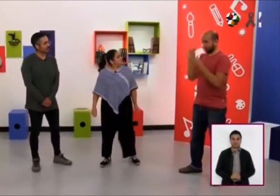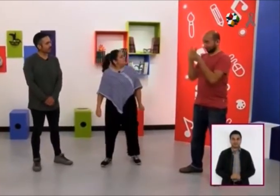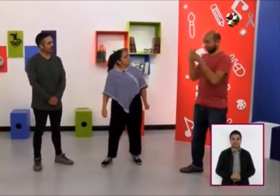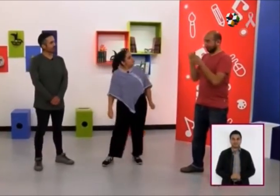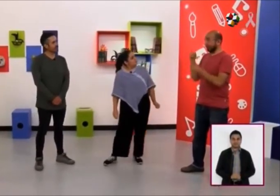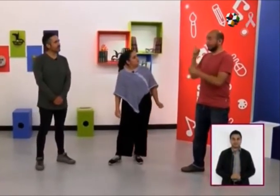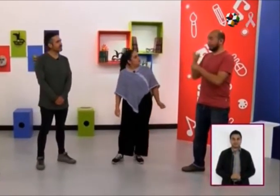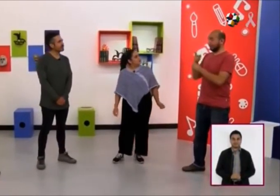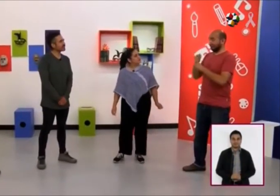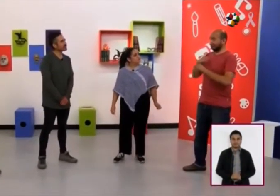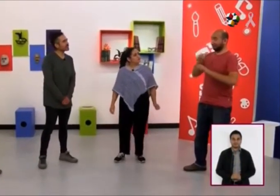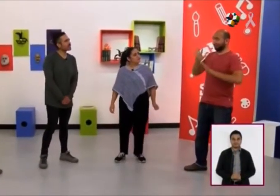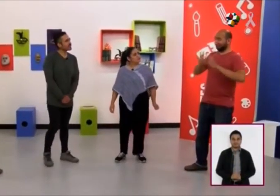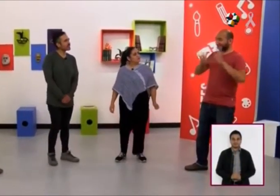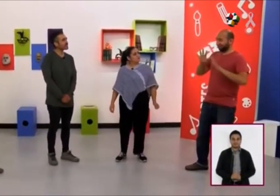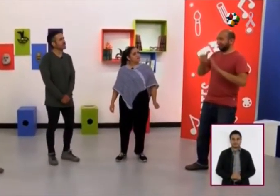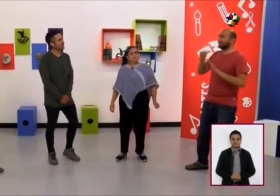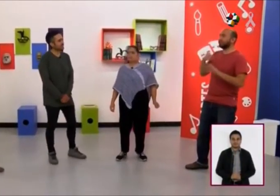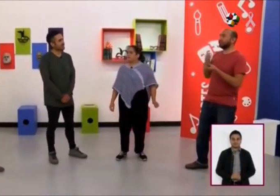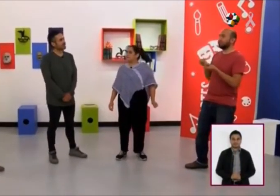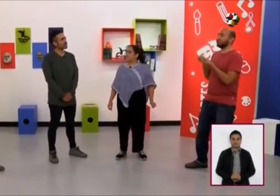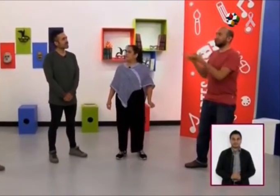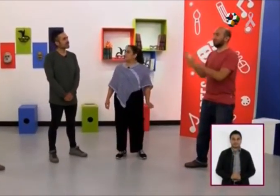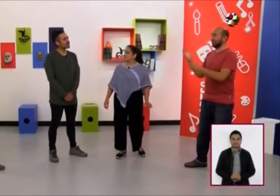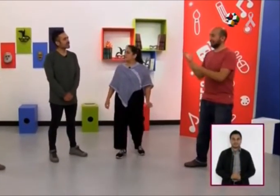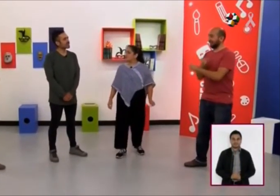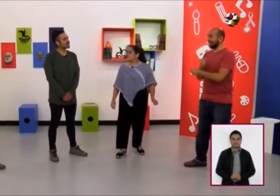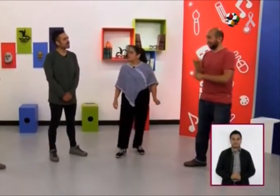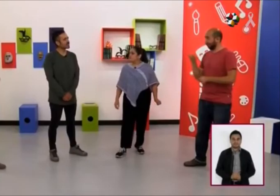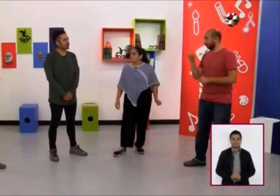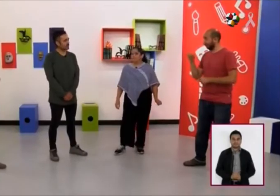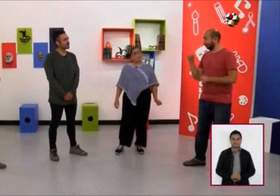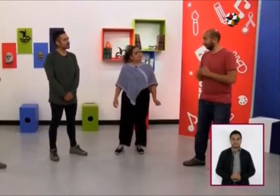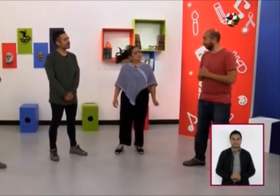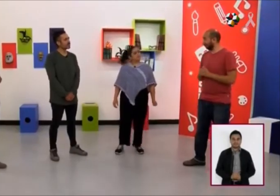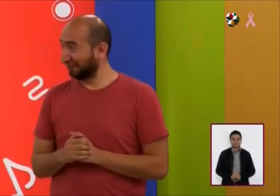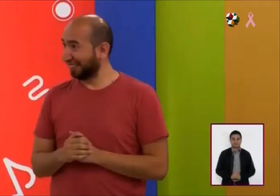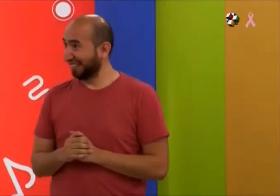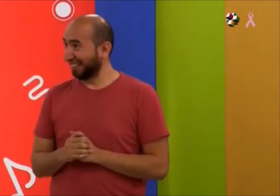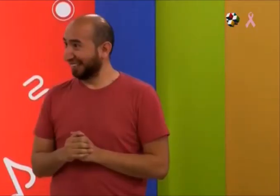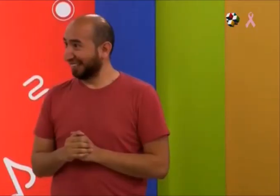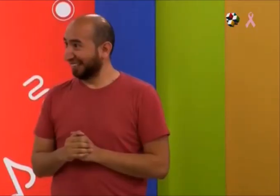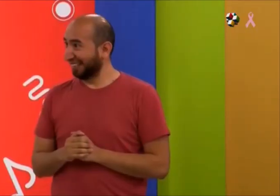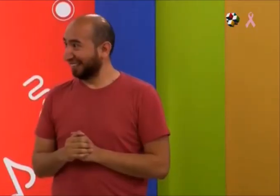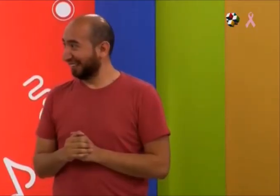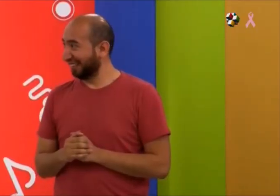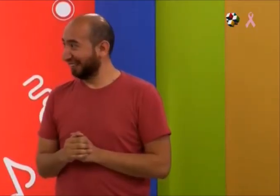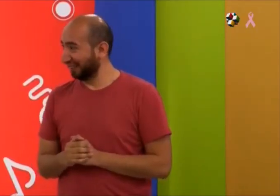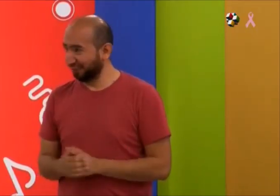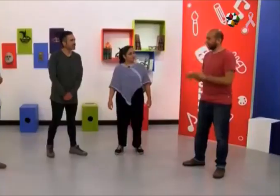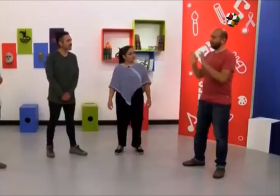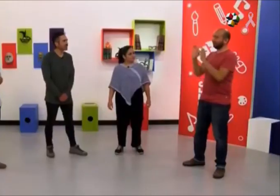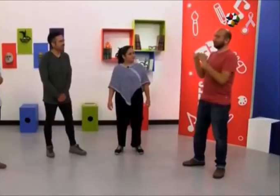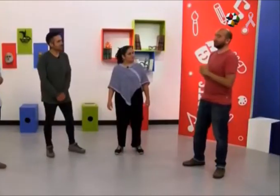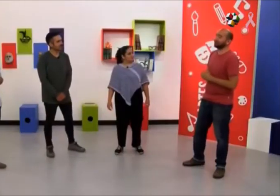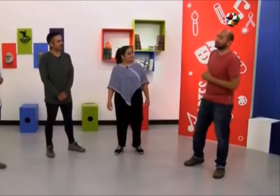Muy bien, miren, les voy a explicar. Primero yo voy a hacer algo con pantomima y después les voy a dar una seña. ¿Sí?